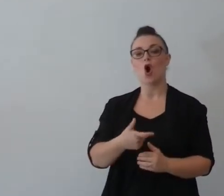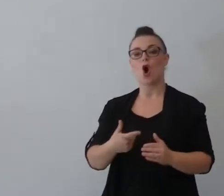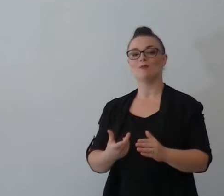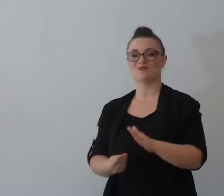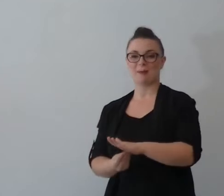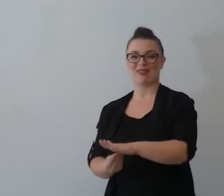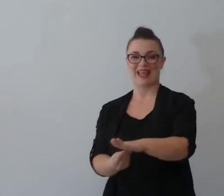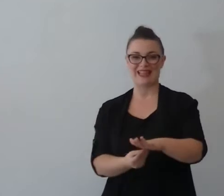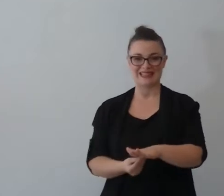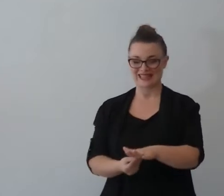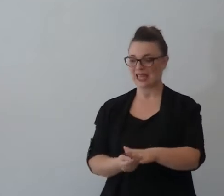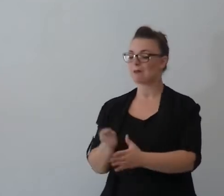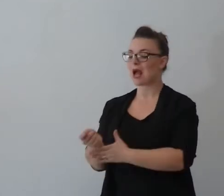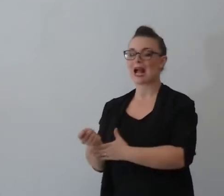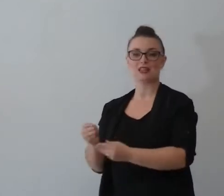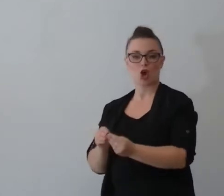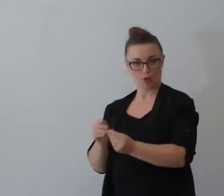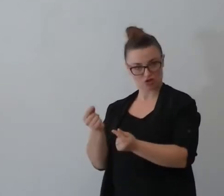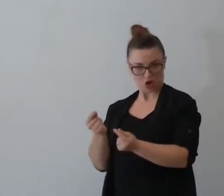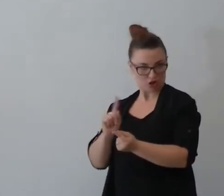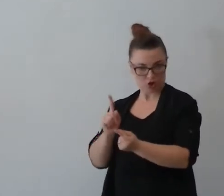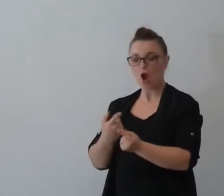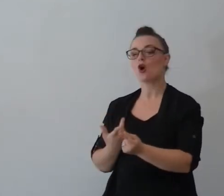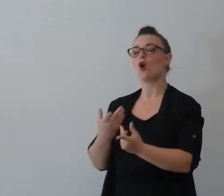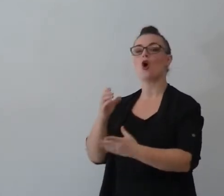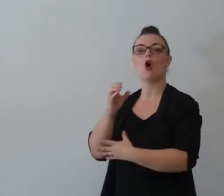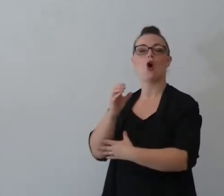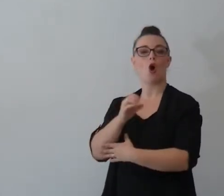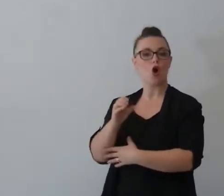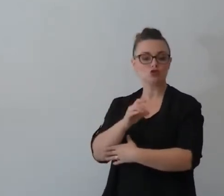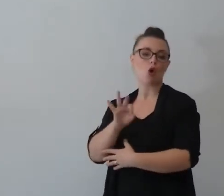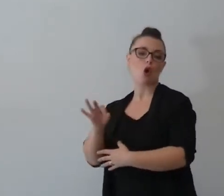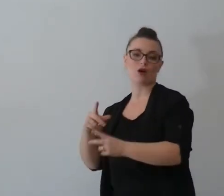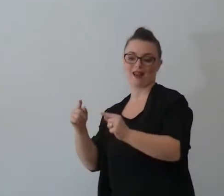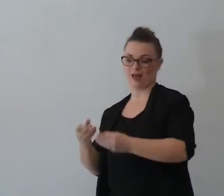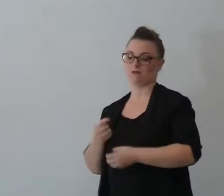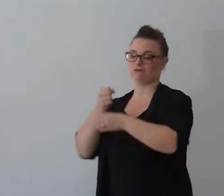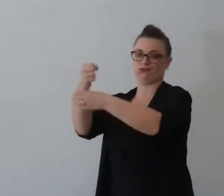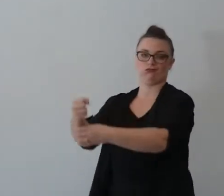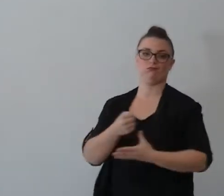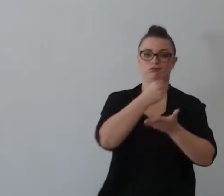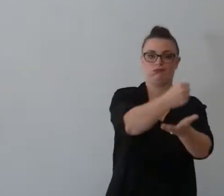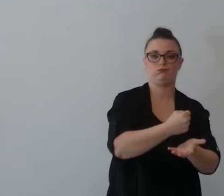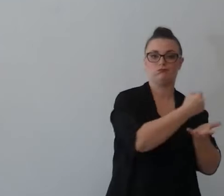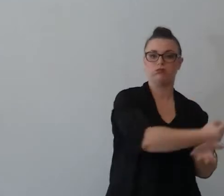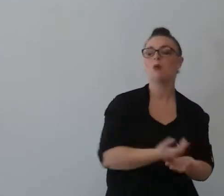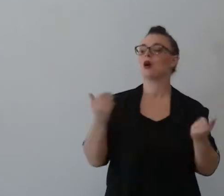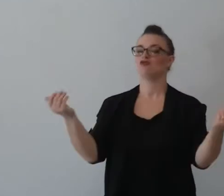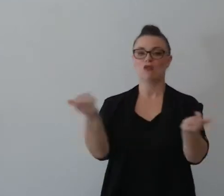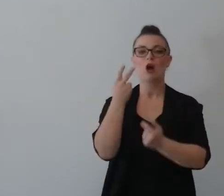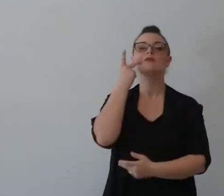raccolto e poi ci si dava la rivederci e ci si vedeva l'anno prossimo Naomi